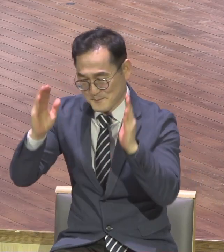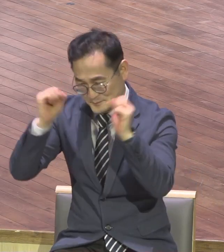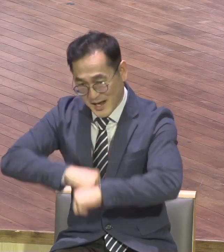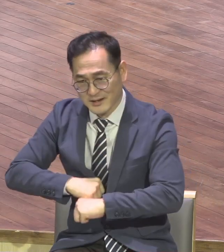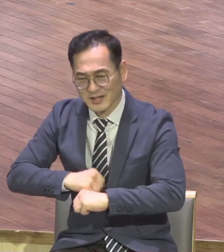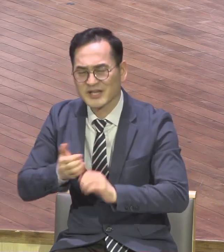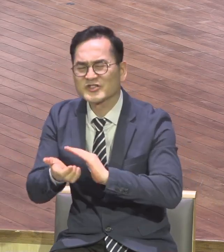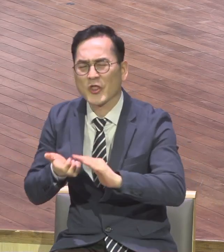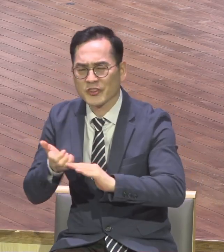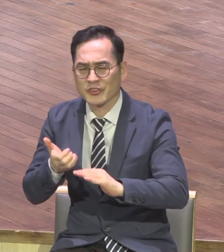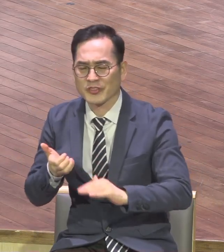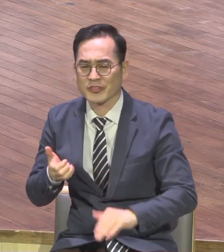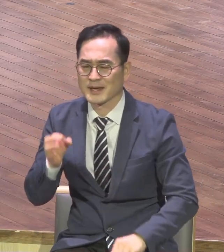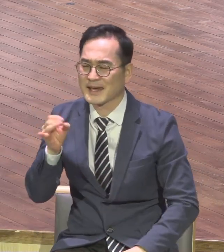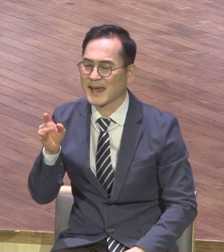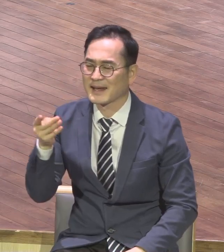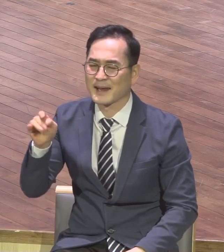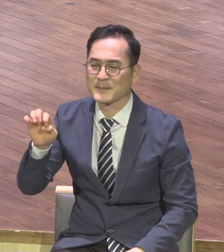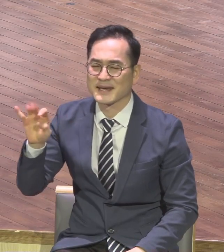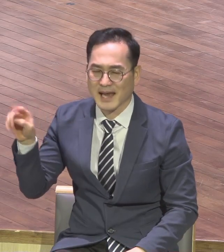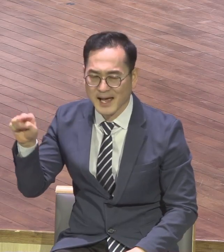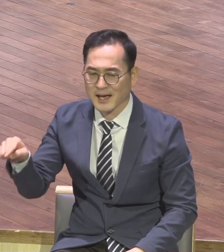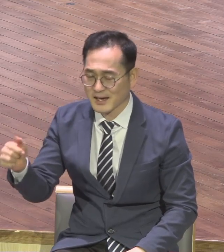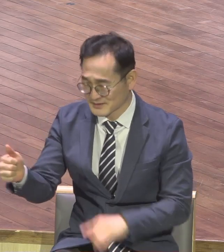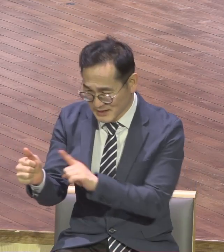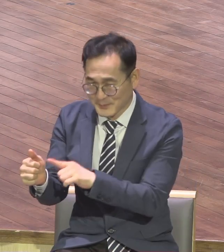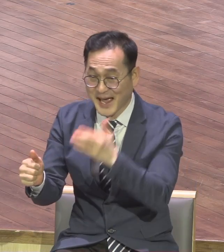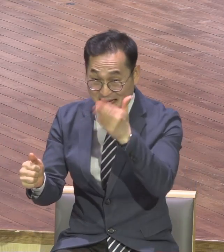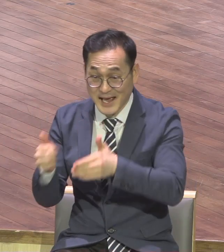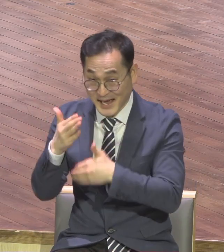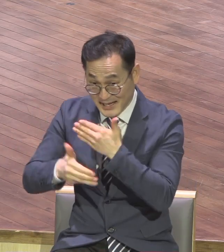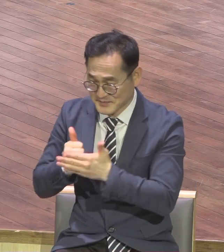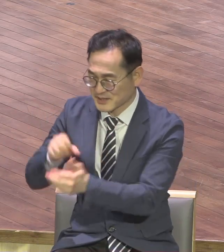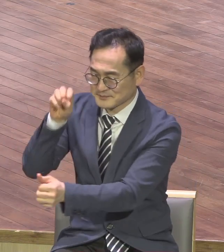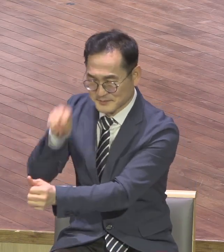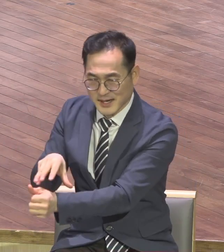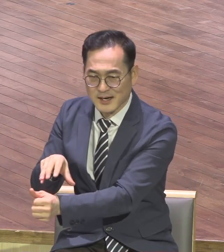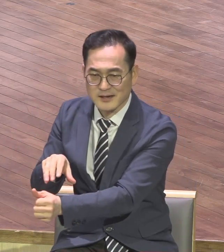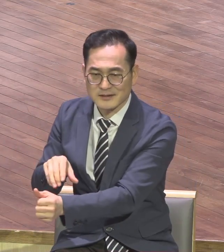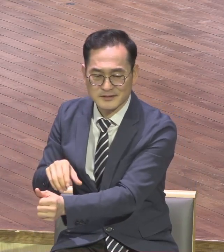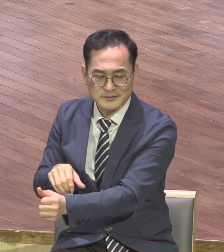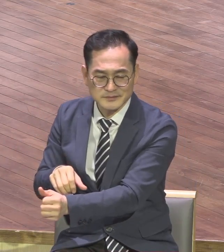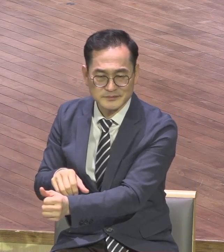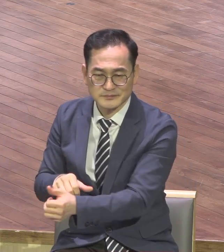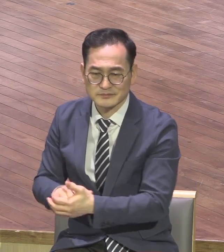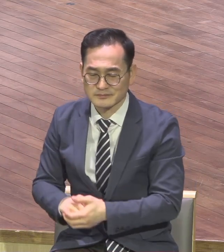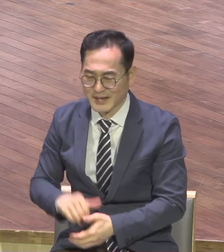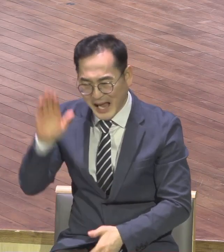에레미야에게 임한 하나님의 말씀이에요 지금 감옥에 있는 에레미야에게 하나님의 말씀을 임했습니다